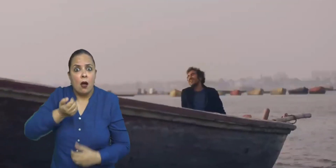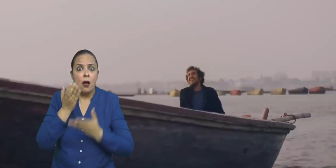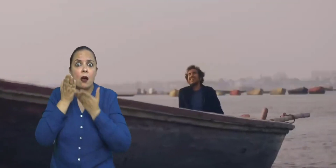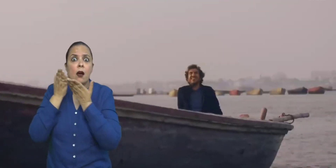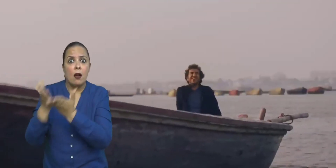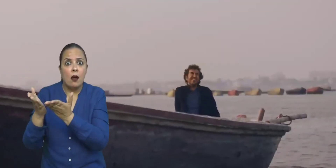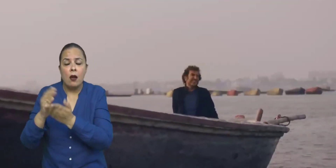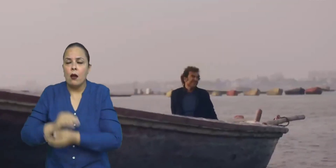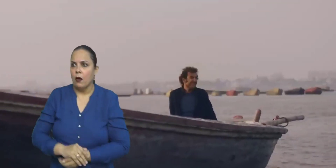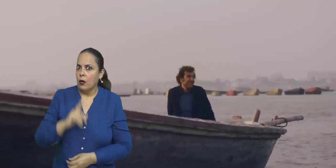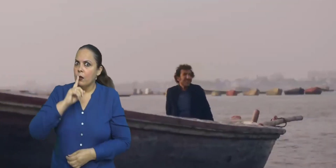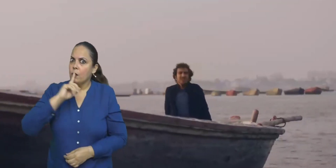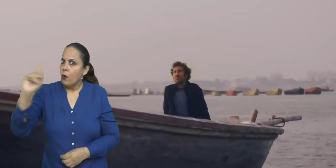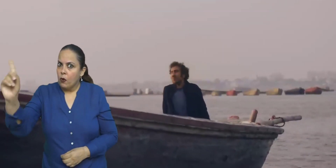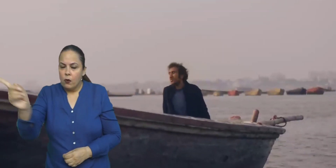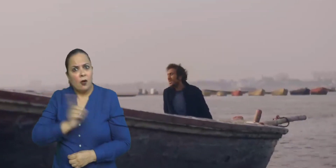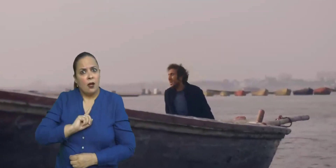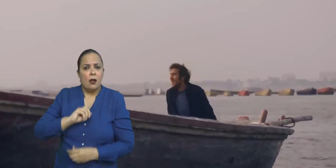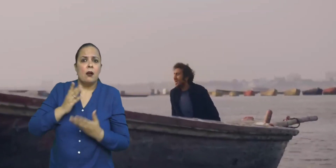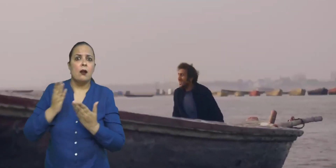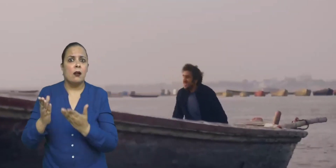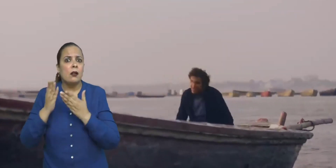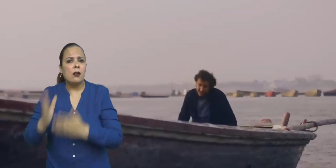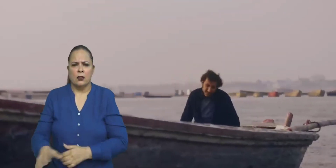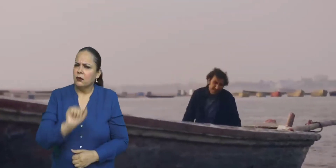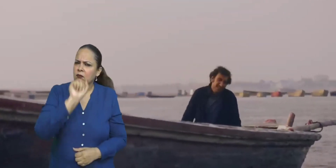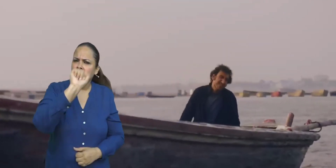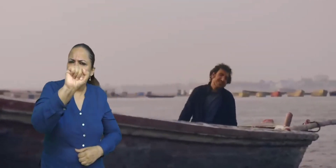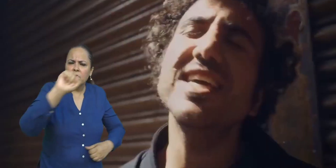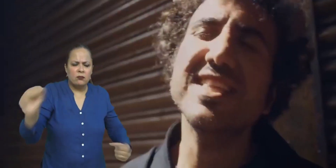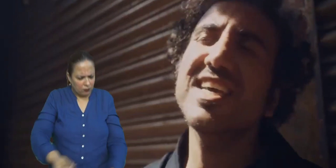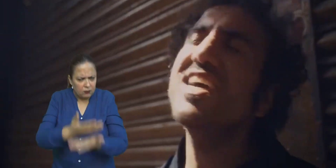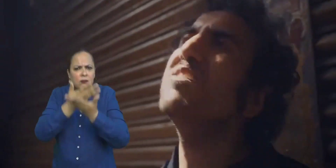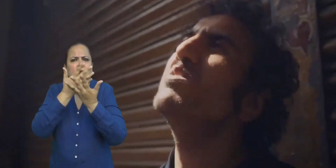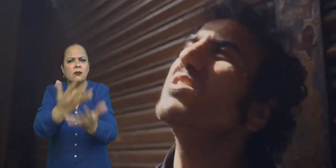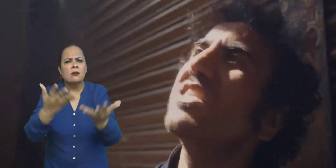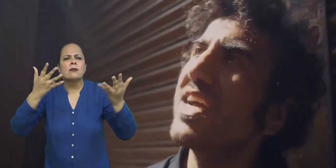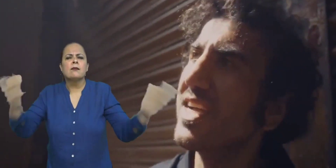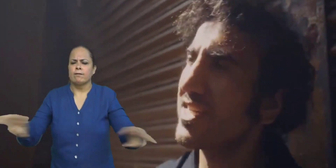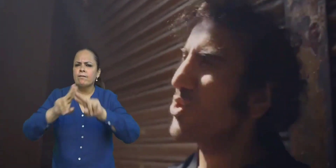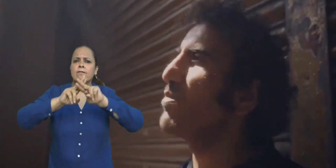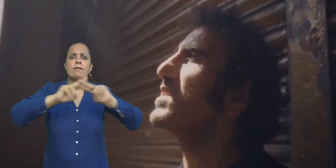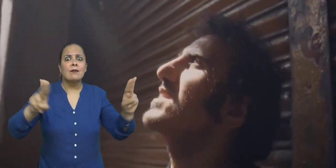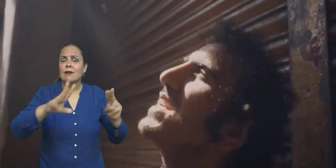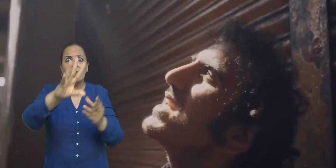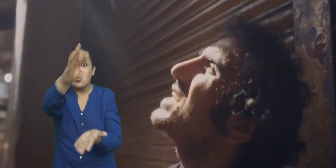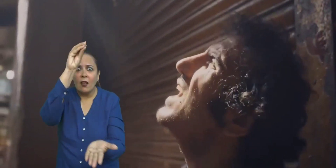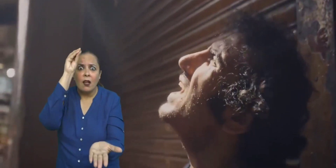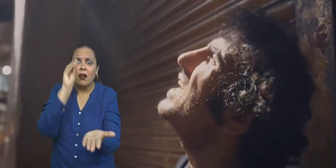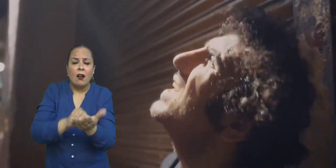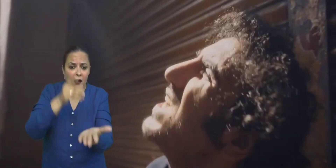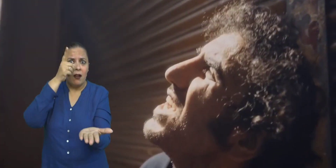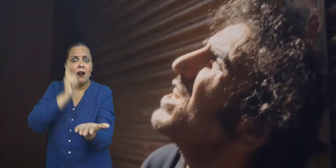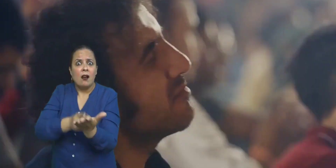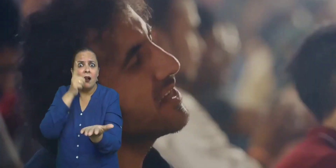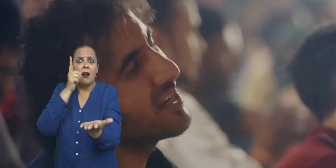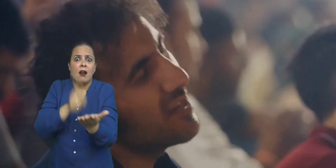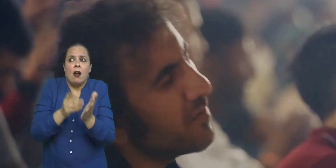के बोला दे दे मुझे जो भी तेरा है मैंने